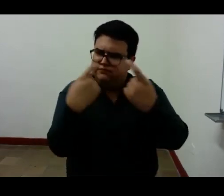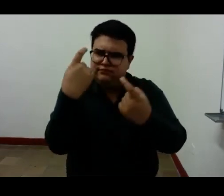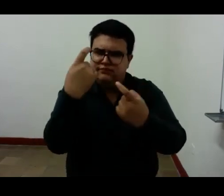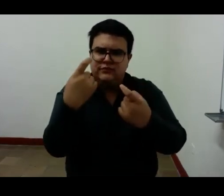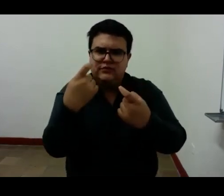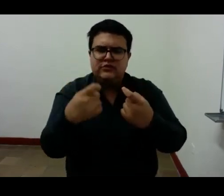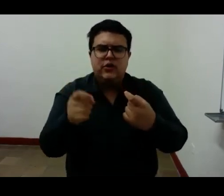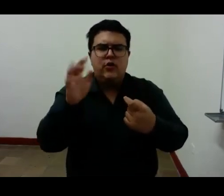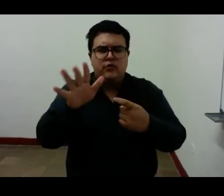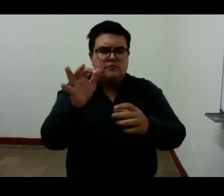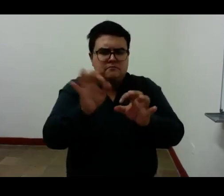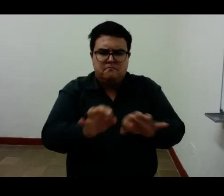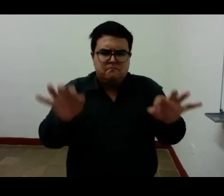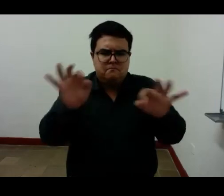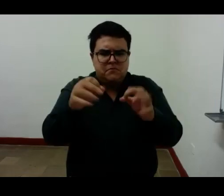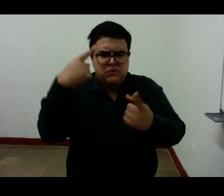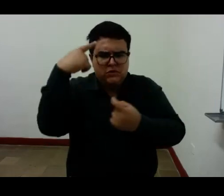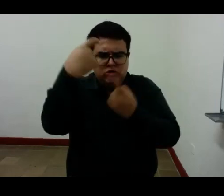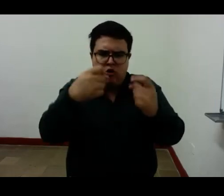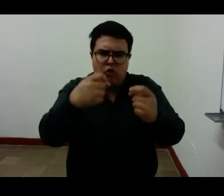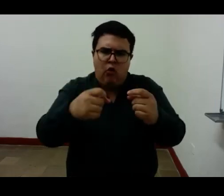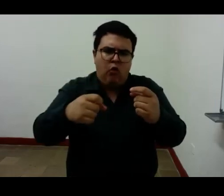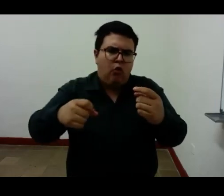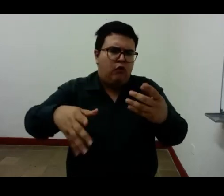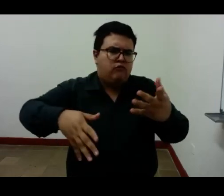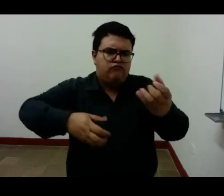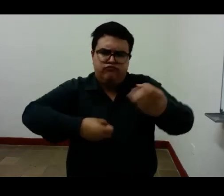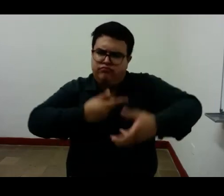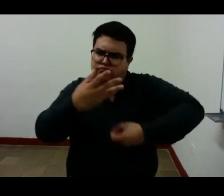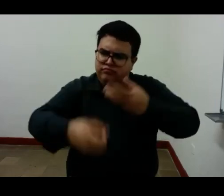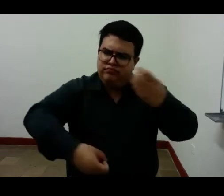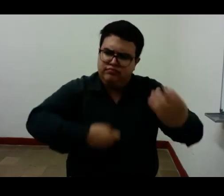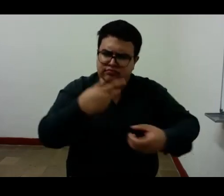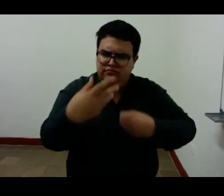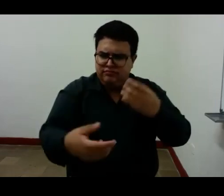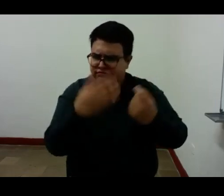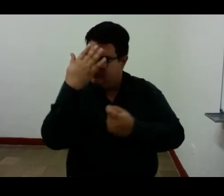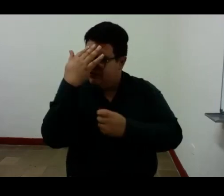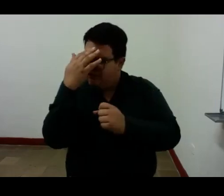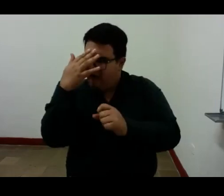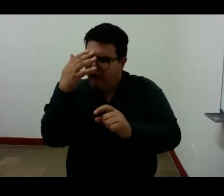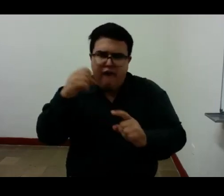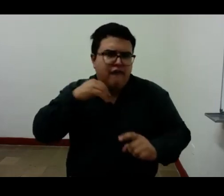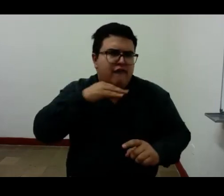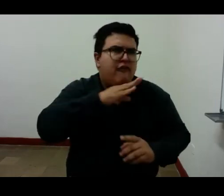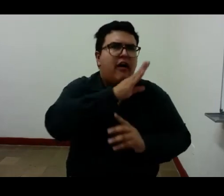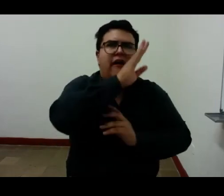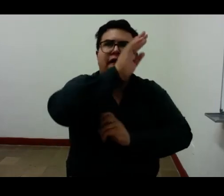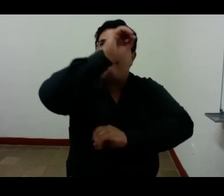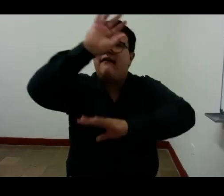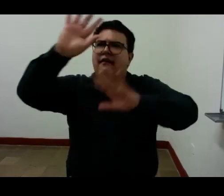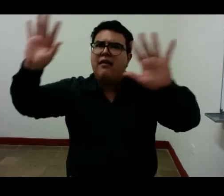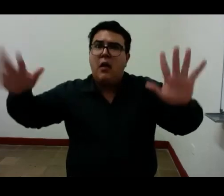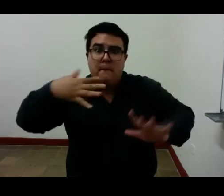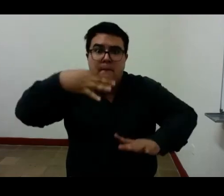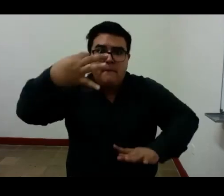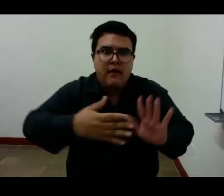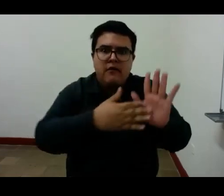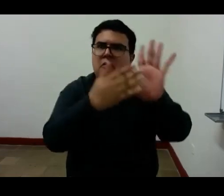la manía de crear mundos falsos tomar por reales cosas que no existen